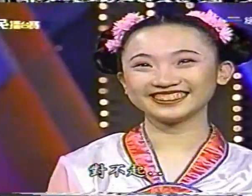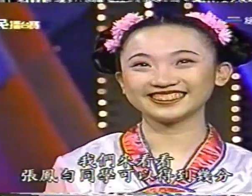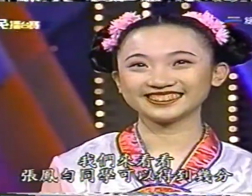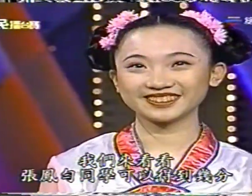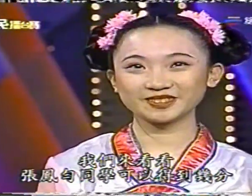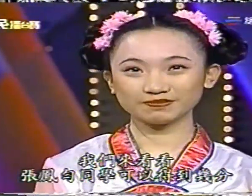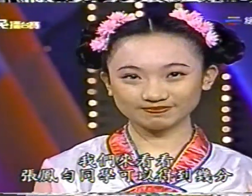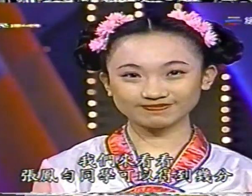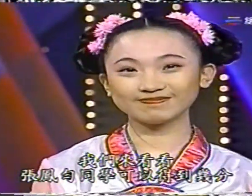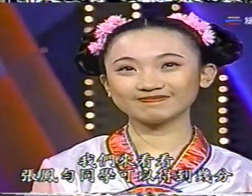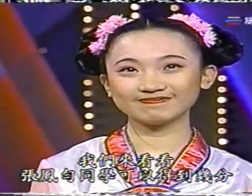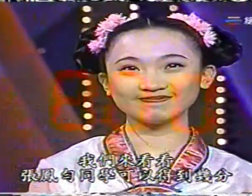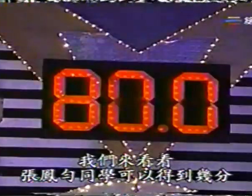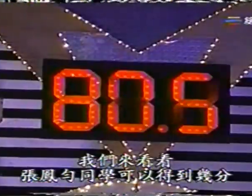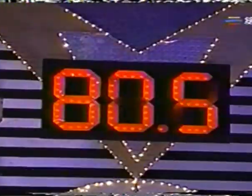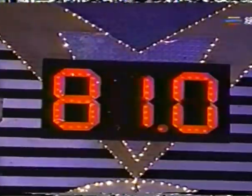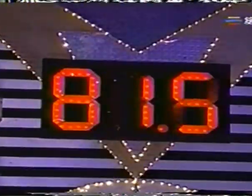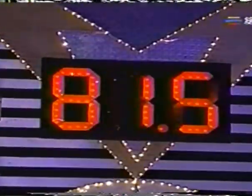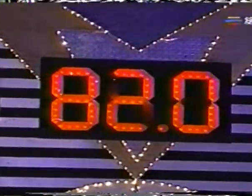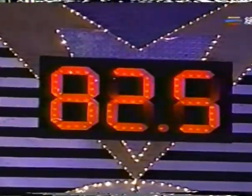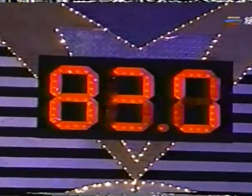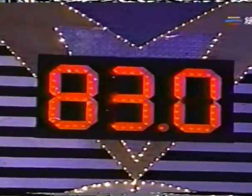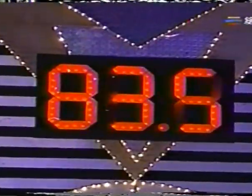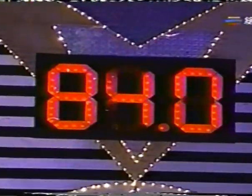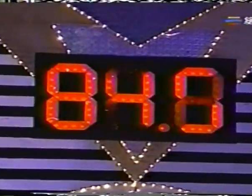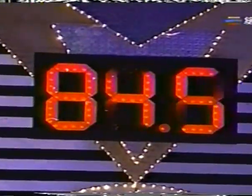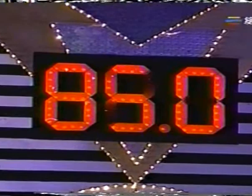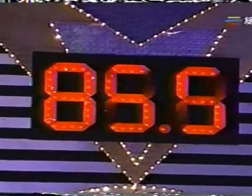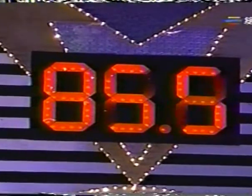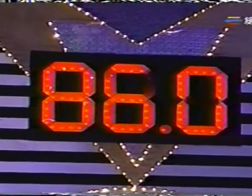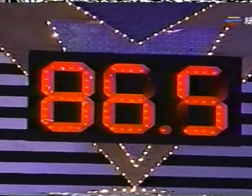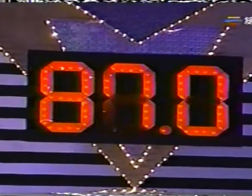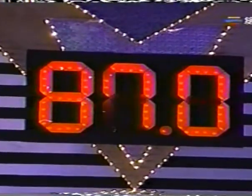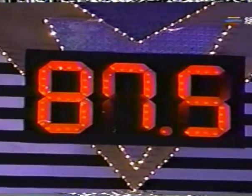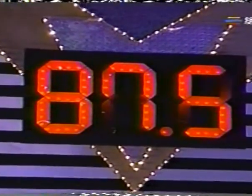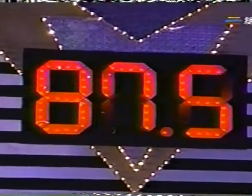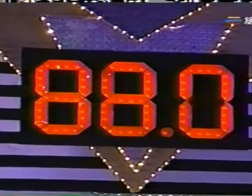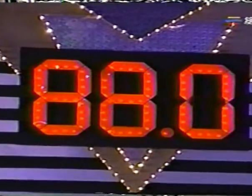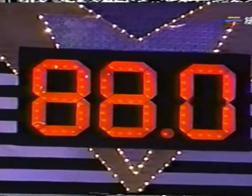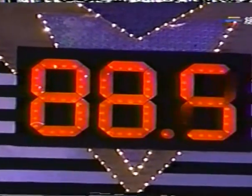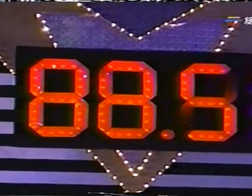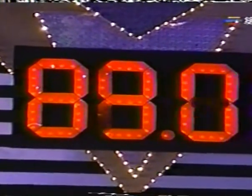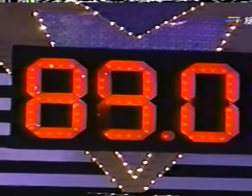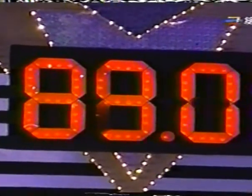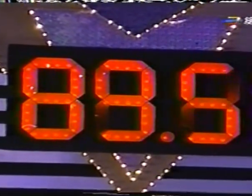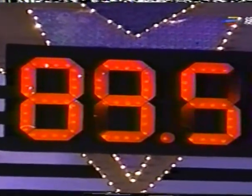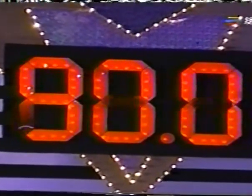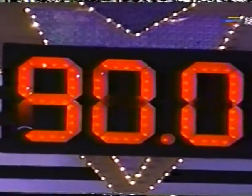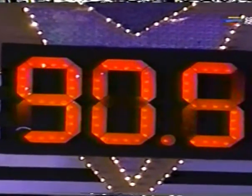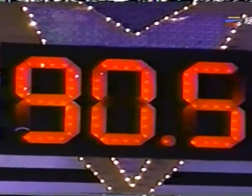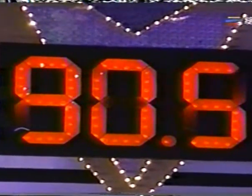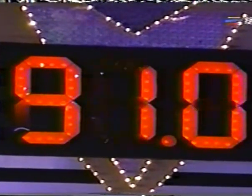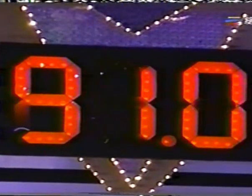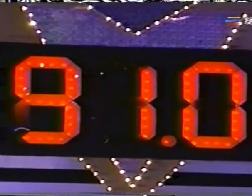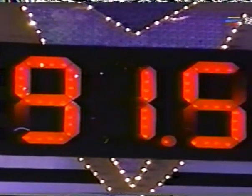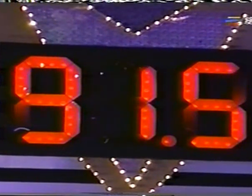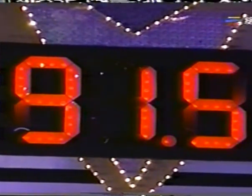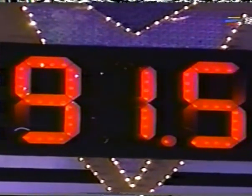孟雲同學可以得到幾分8 1 8 2 8 3 8 4 8 5 8 6 8 7 8 8 8 9 9 11